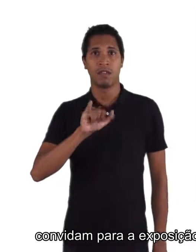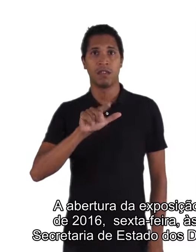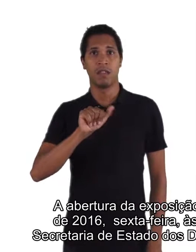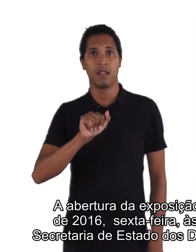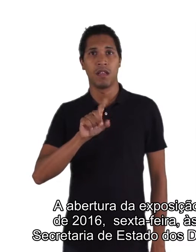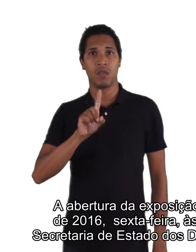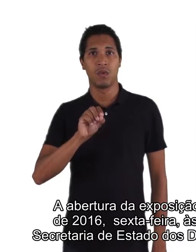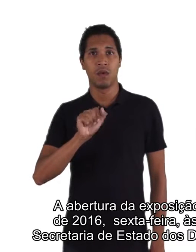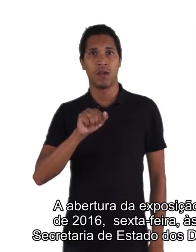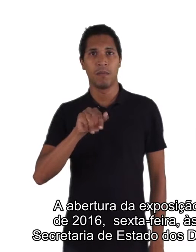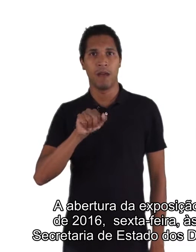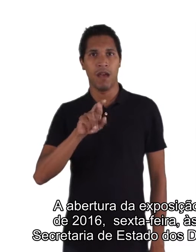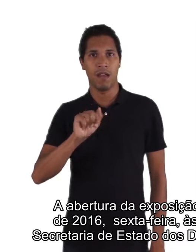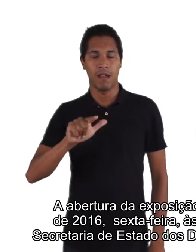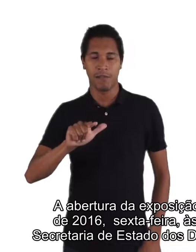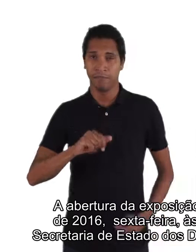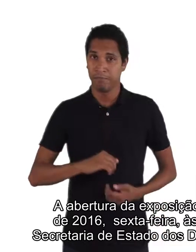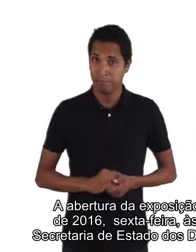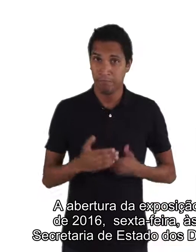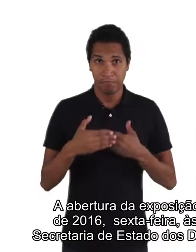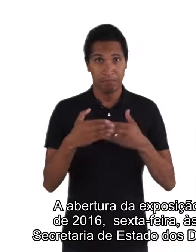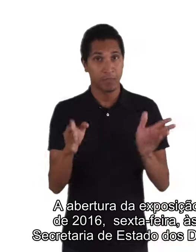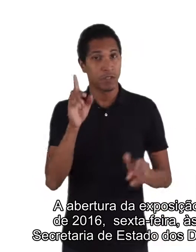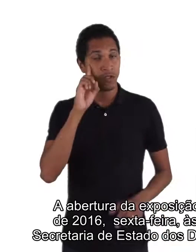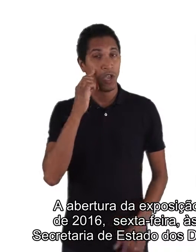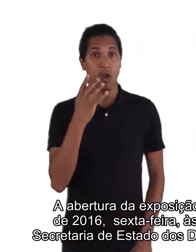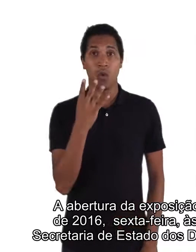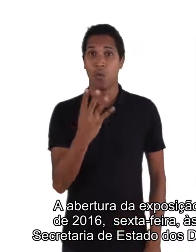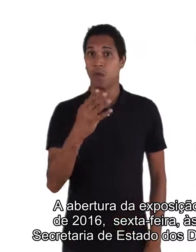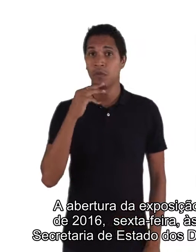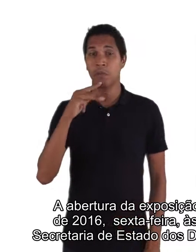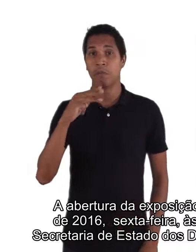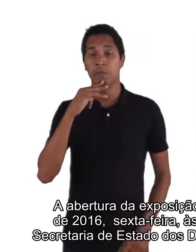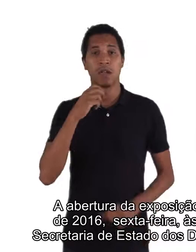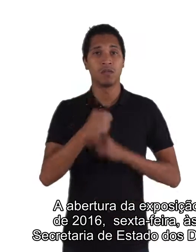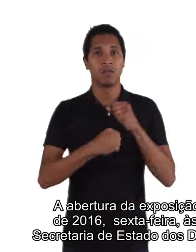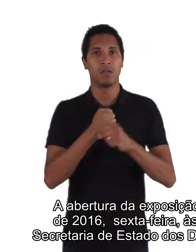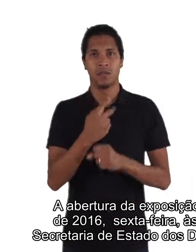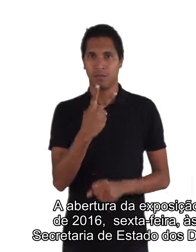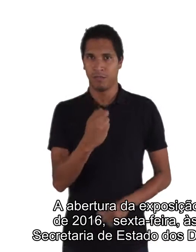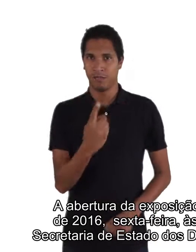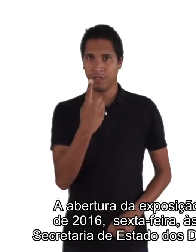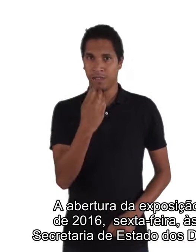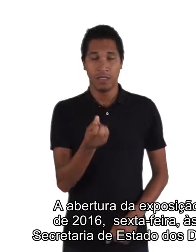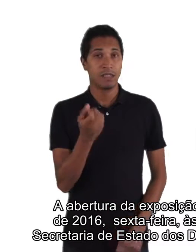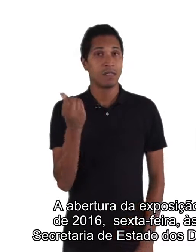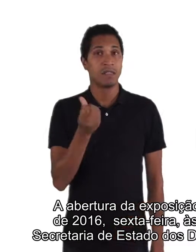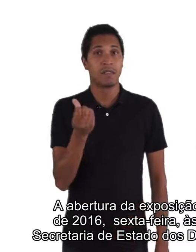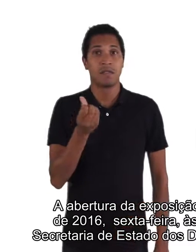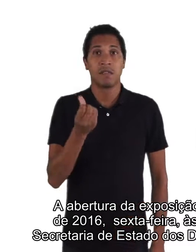A abertura da exposição acontecerá no dia 4 de março de 2016, sexta-feira, às 19h.